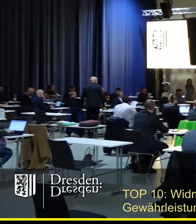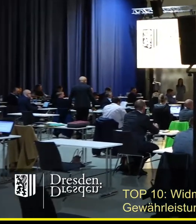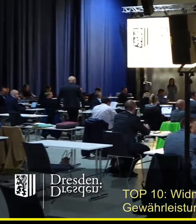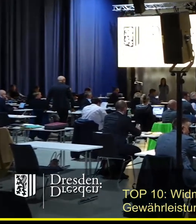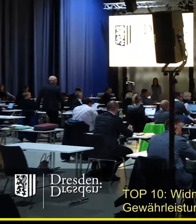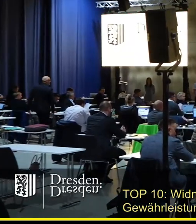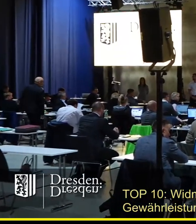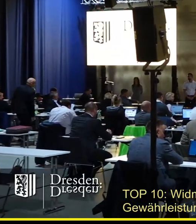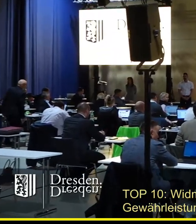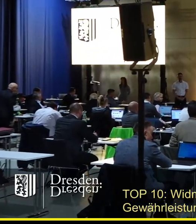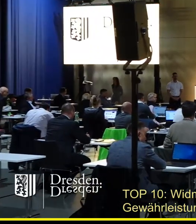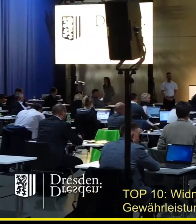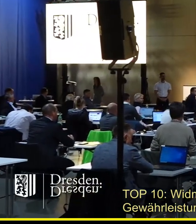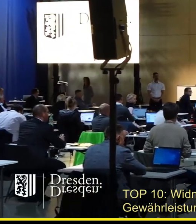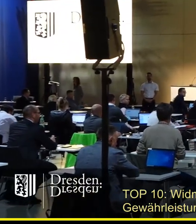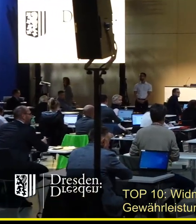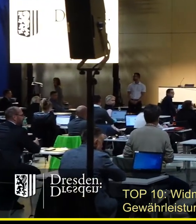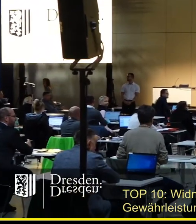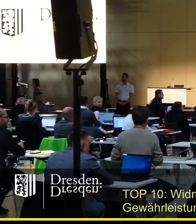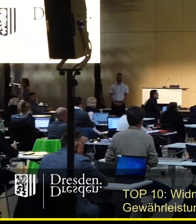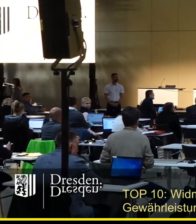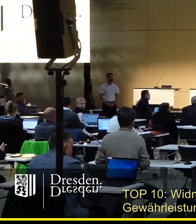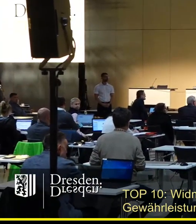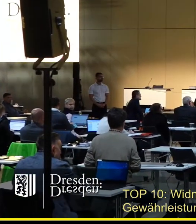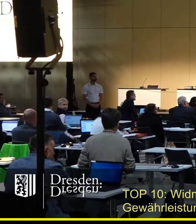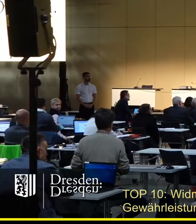Und Stimmenthaltung? Und